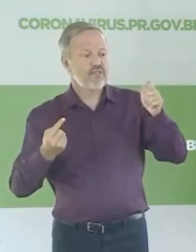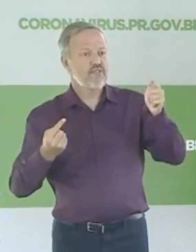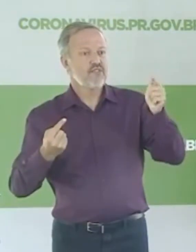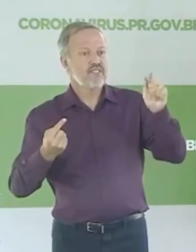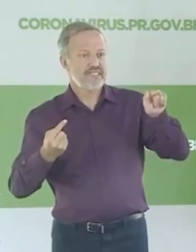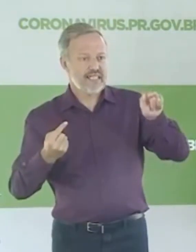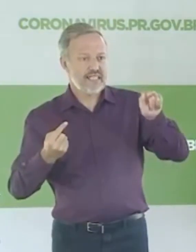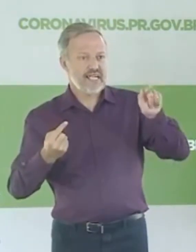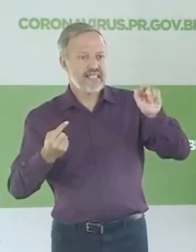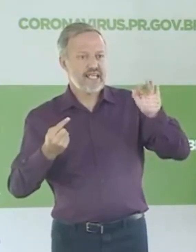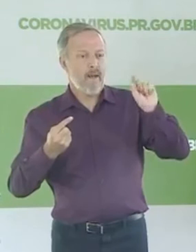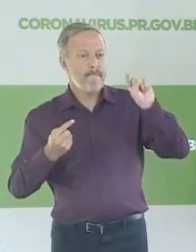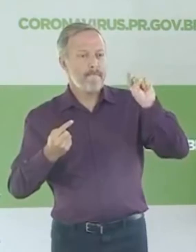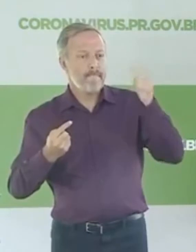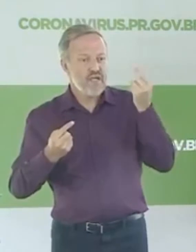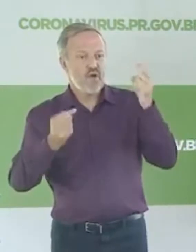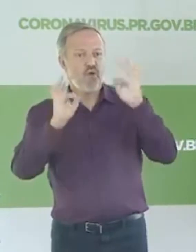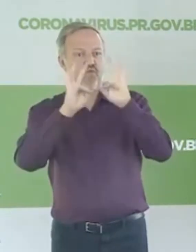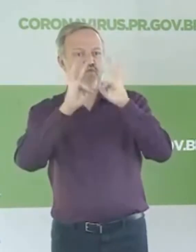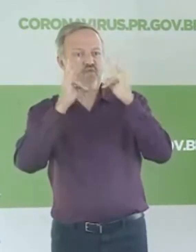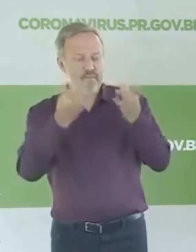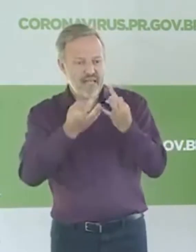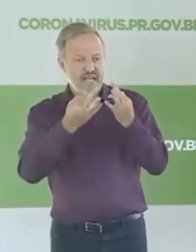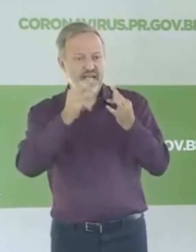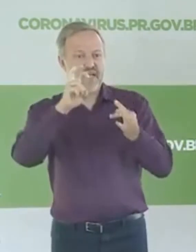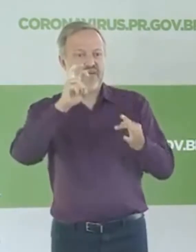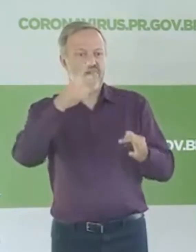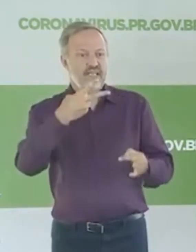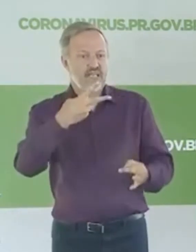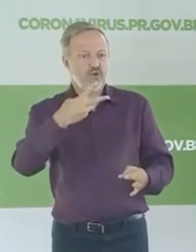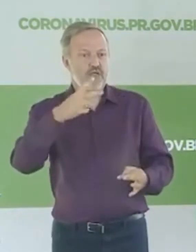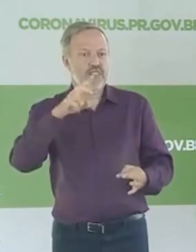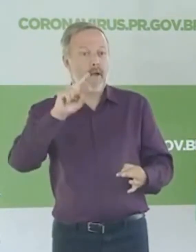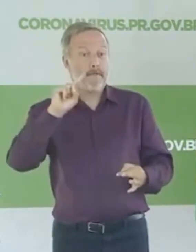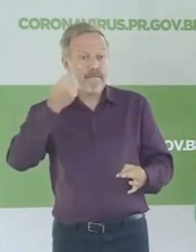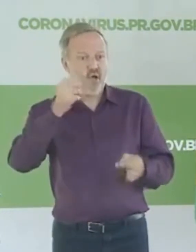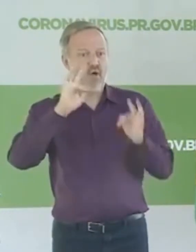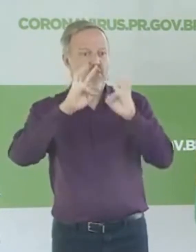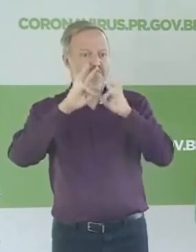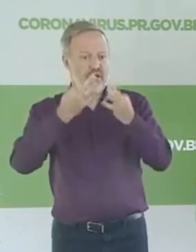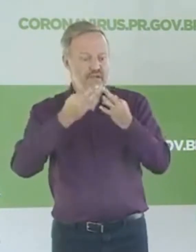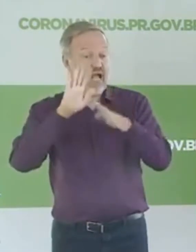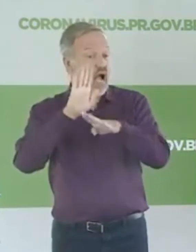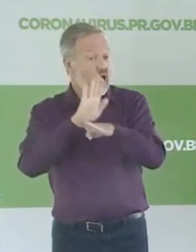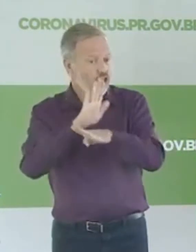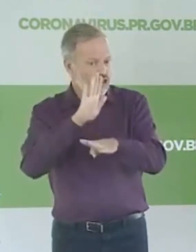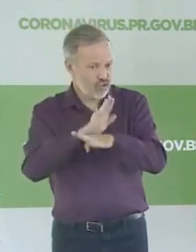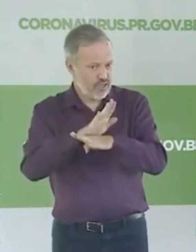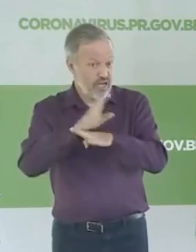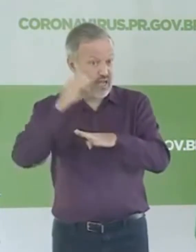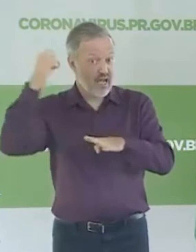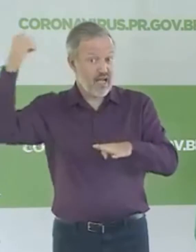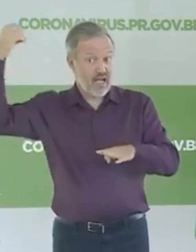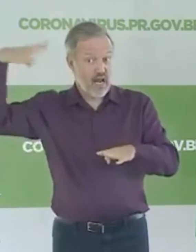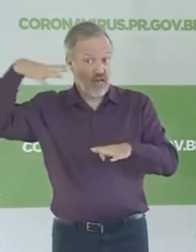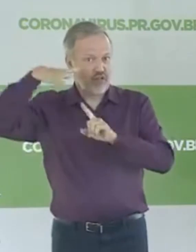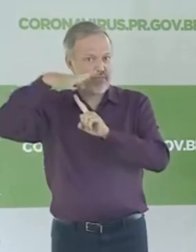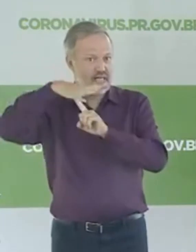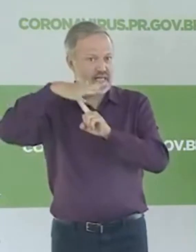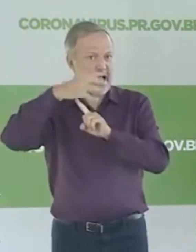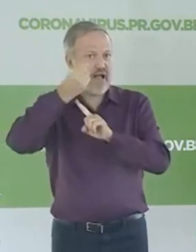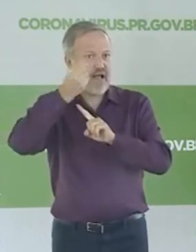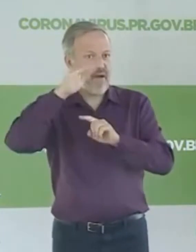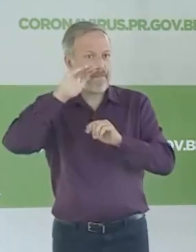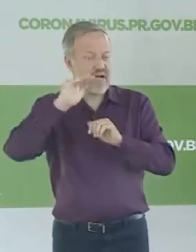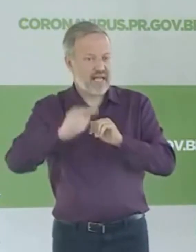famílias. Serão 52 mil famílias a mais que vão ser beneficiadas, que não vão ter a obrigação